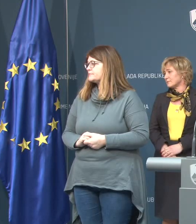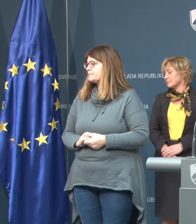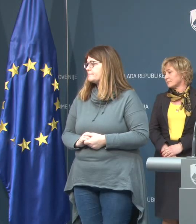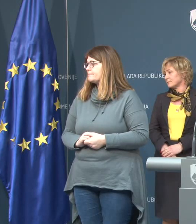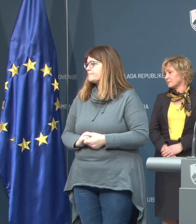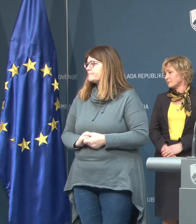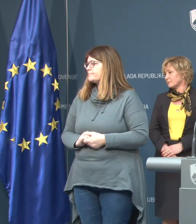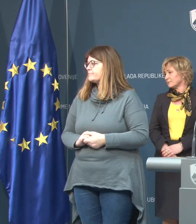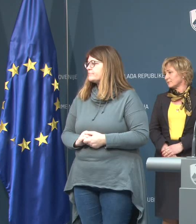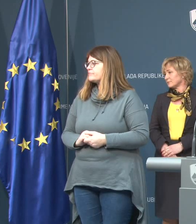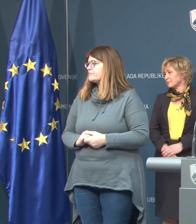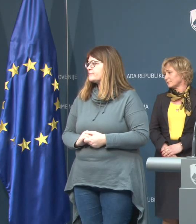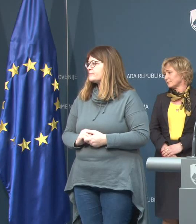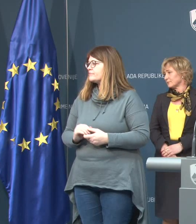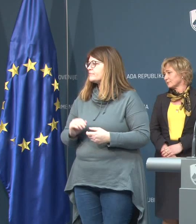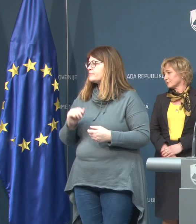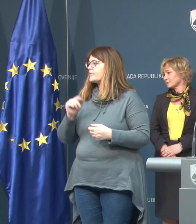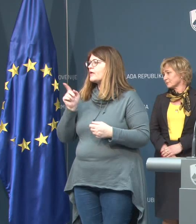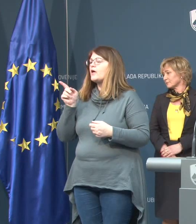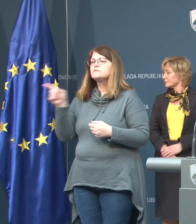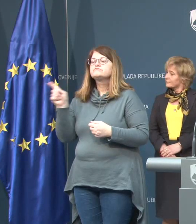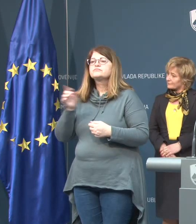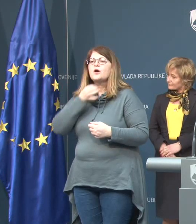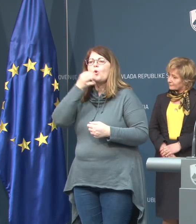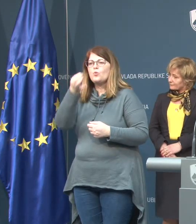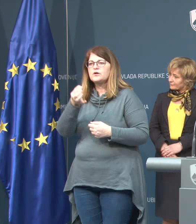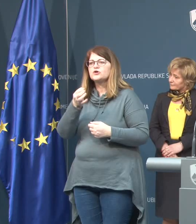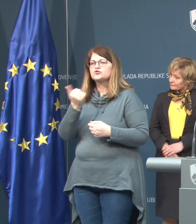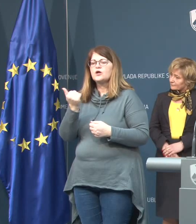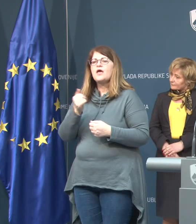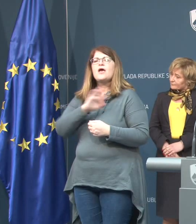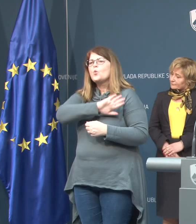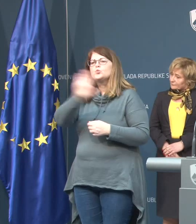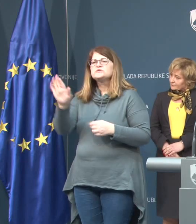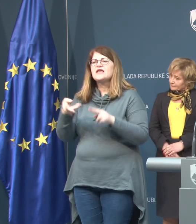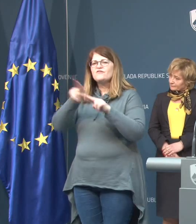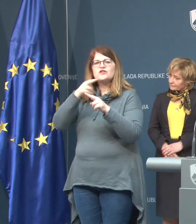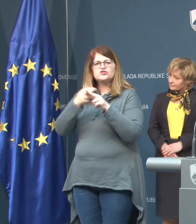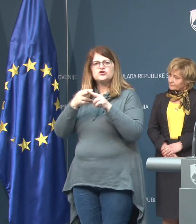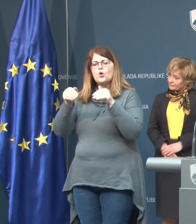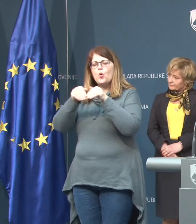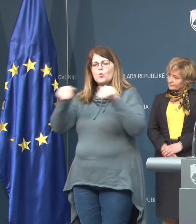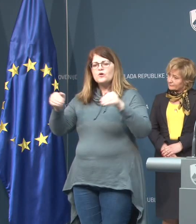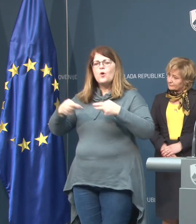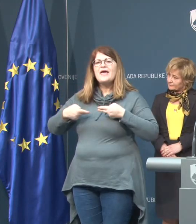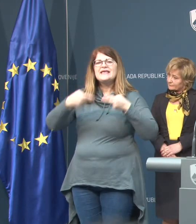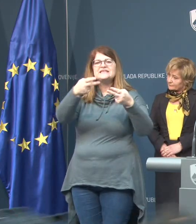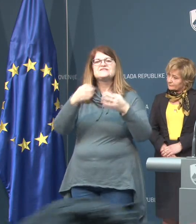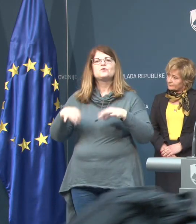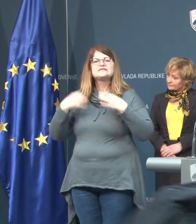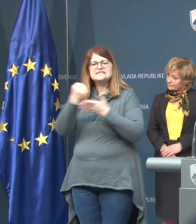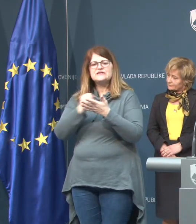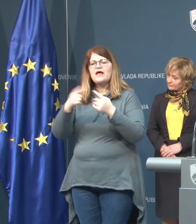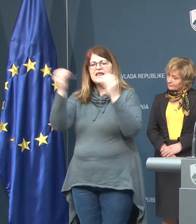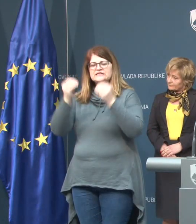Kleman Košak, dnevnik, moje vprašanje ne veze na ta konkreten primer, ampak vse več držav nekako omejuje izvoz zdravila ali pa